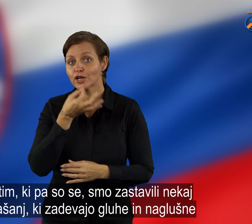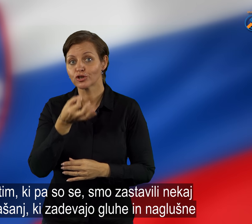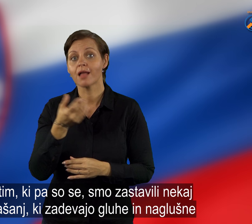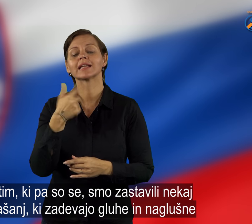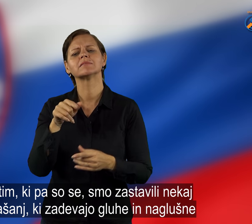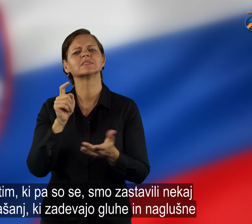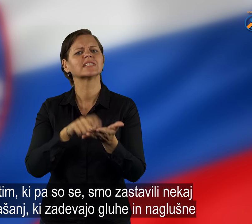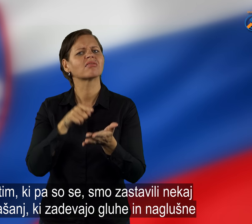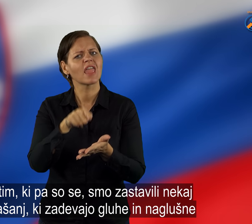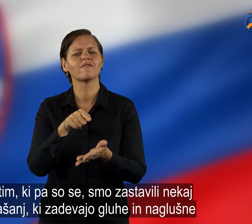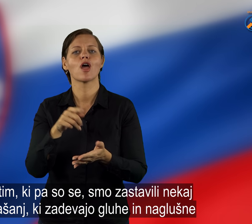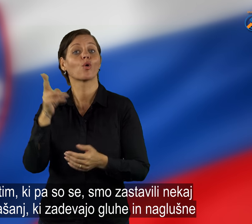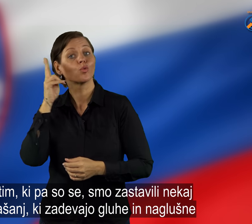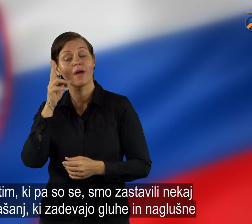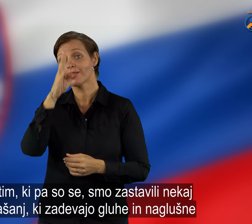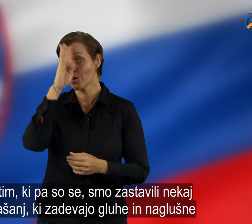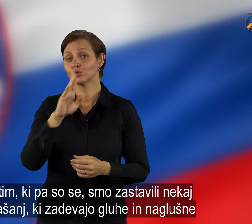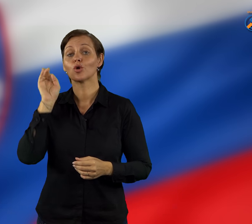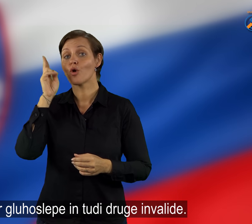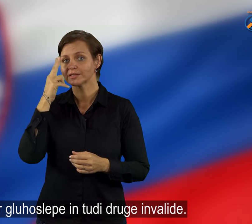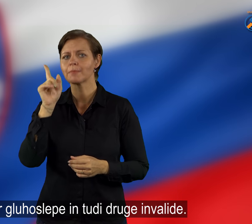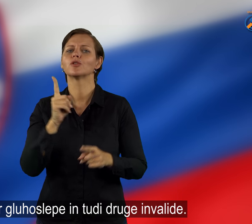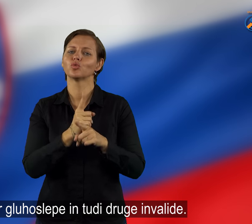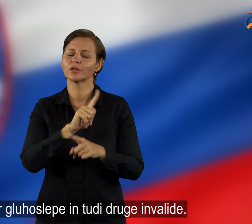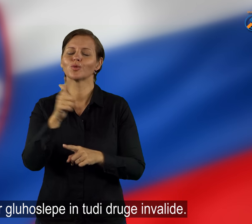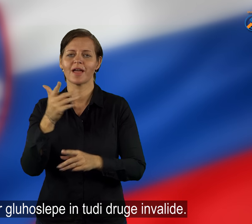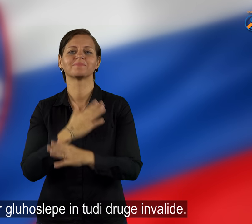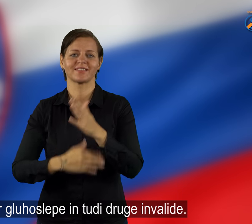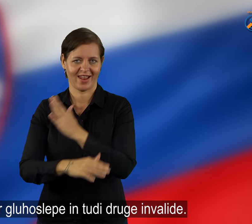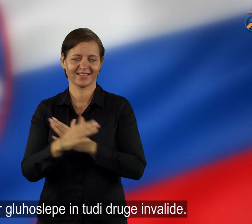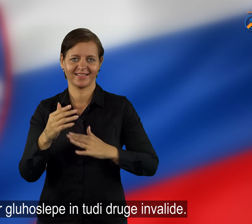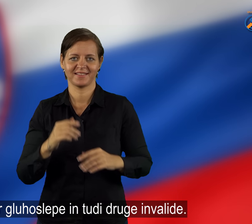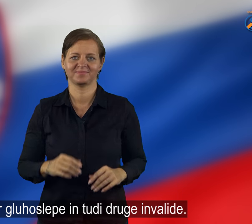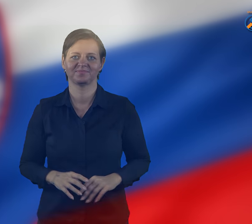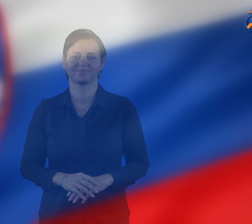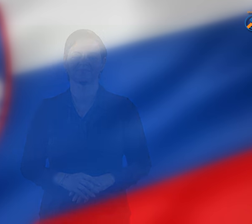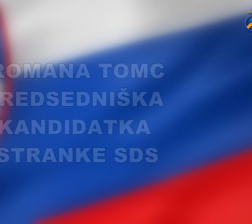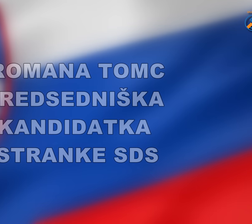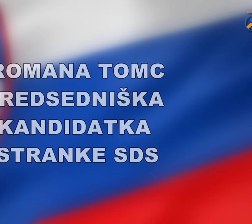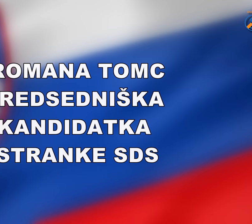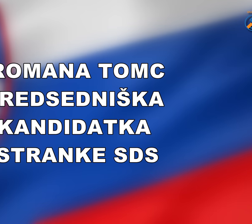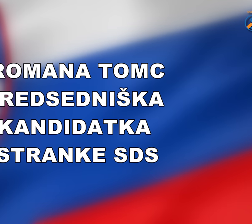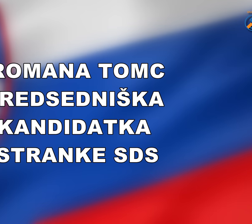nekaj vprašanj, ki zadevajo gluhe in naglušne, ter gluhoslepe in tudi druge invalide.